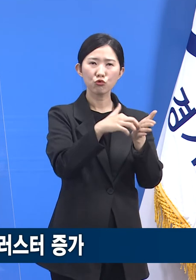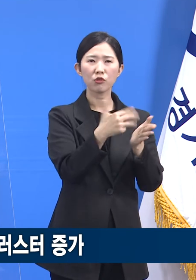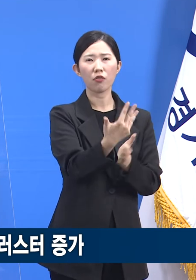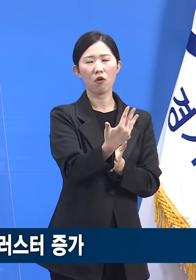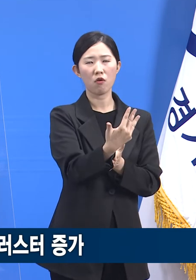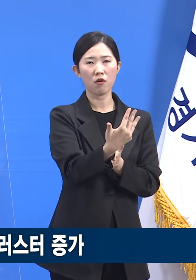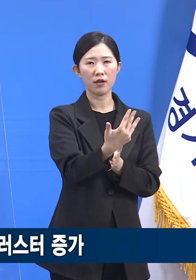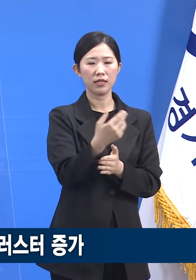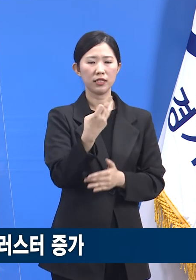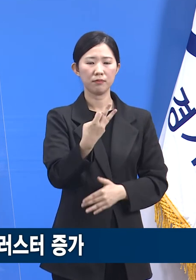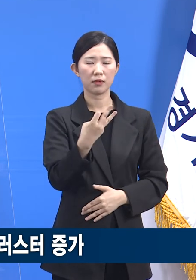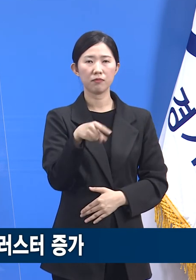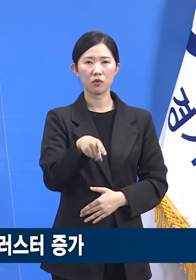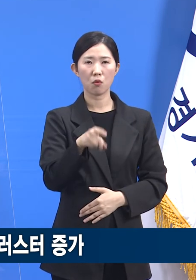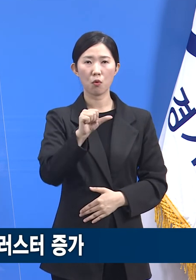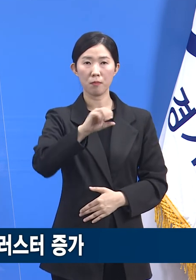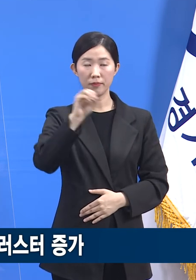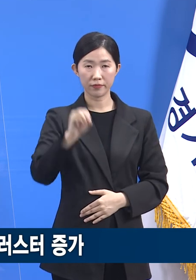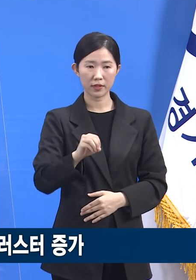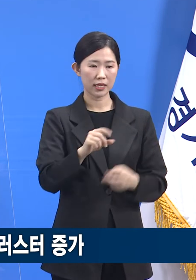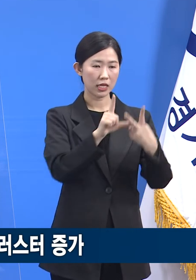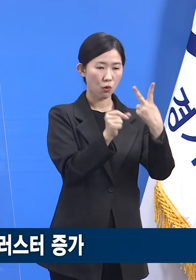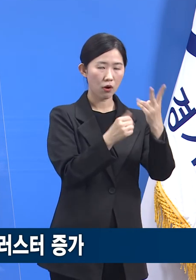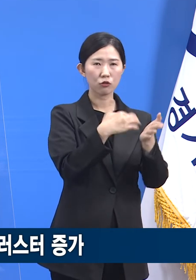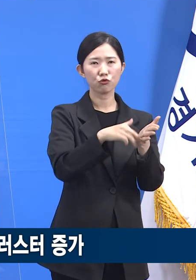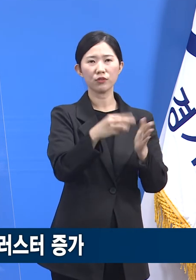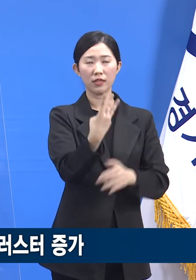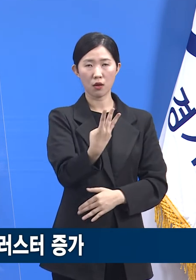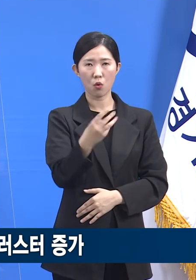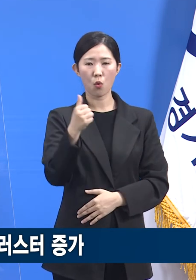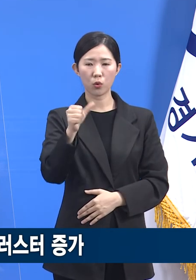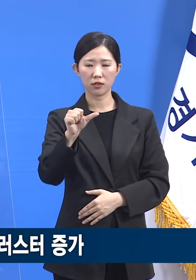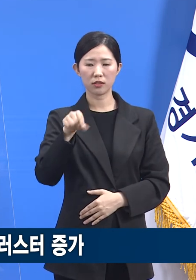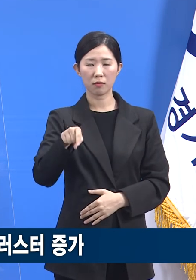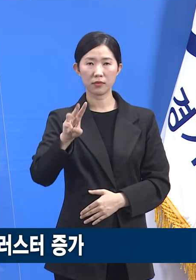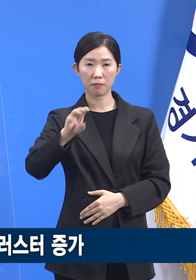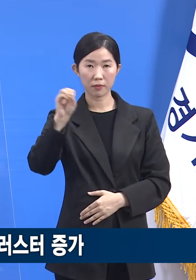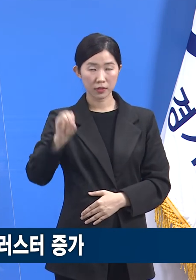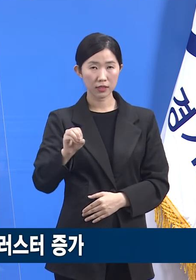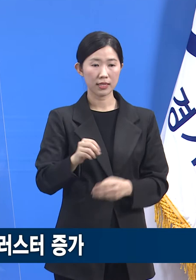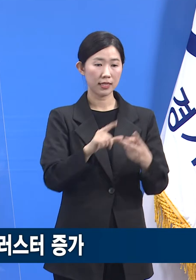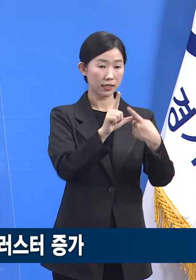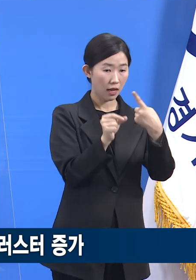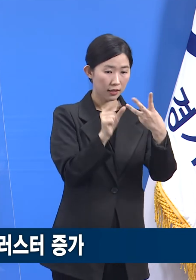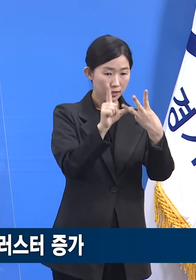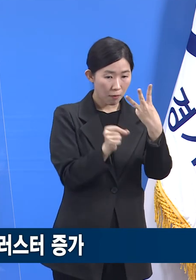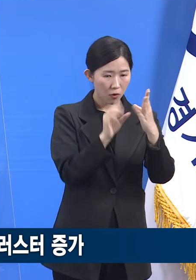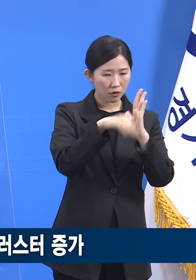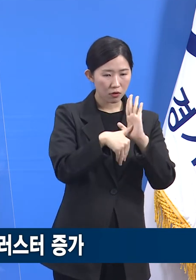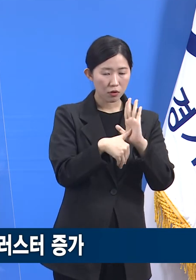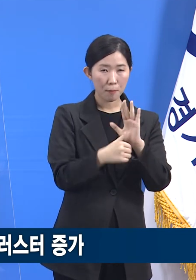2월에 3건 5.4%, 3월에 1건 2.3%입니다.